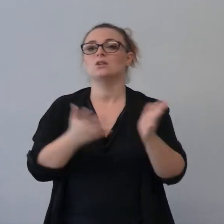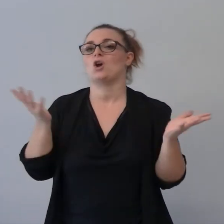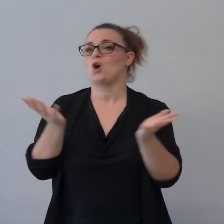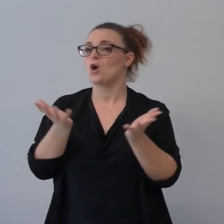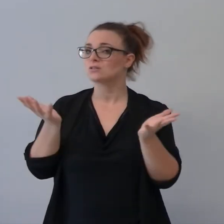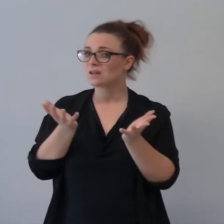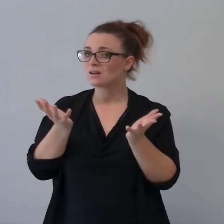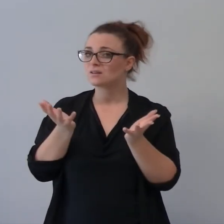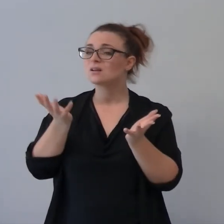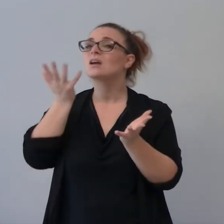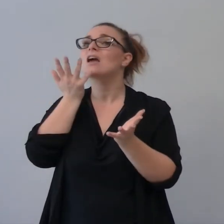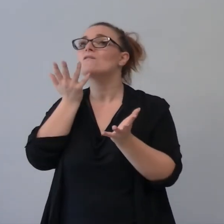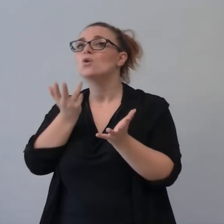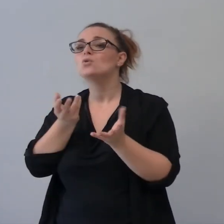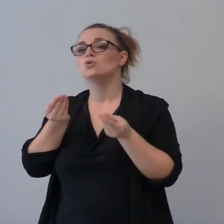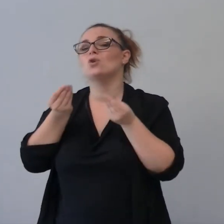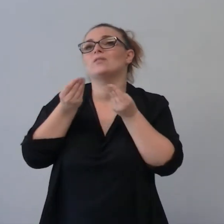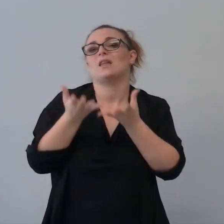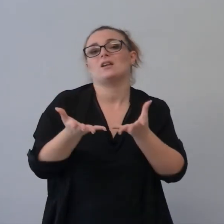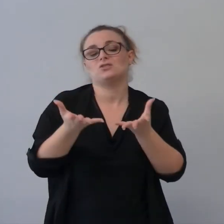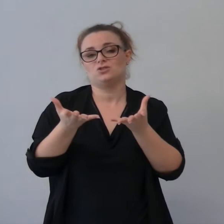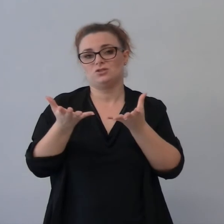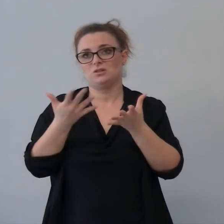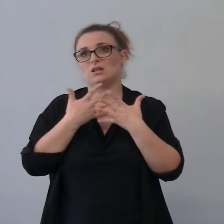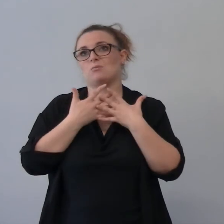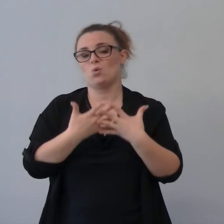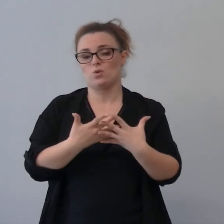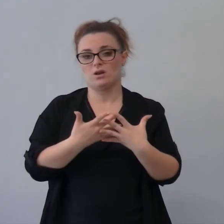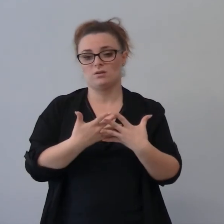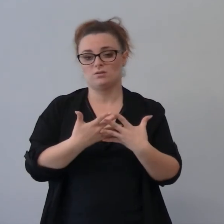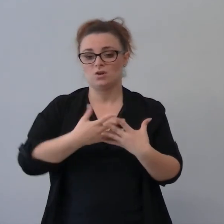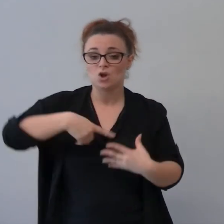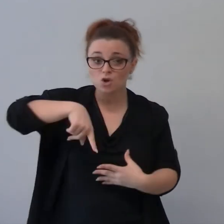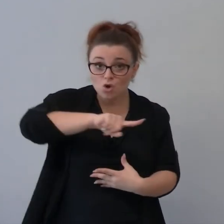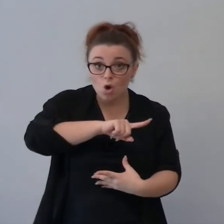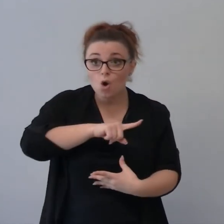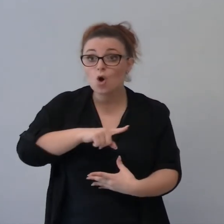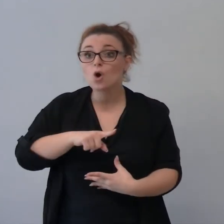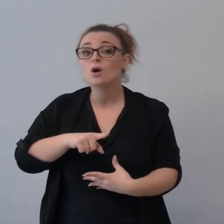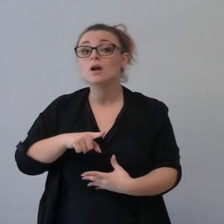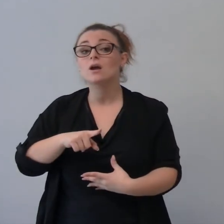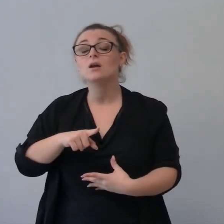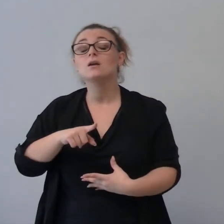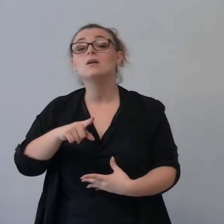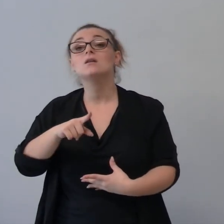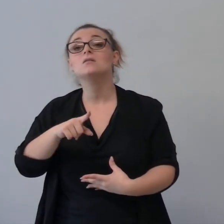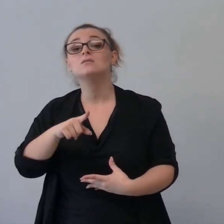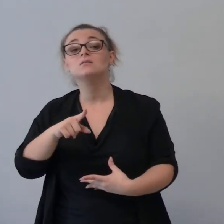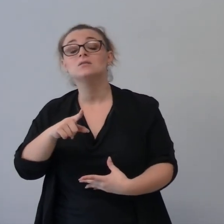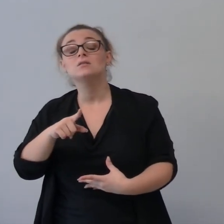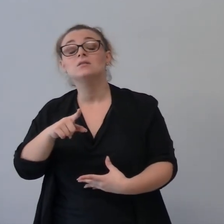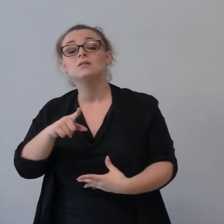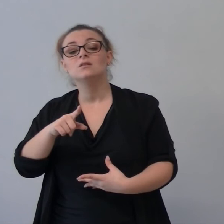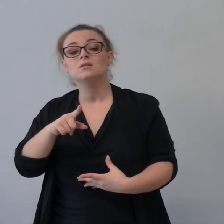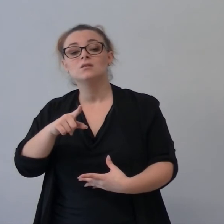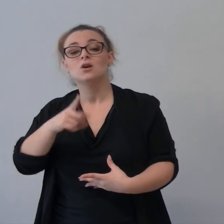Tante volte non ci meritiamo di essere amati da Te, ma Tu ci ami. Proprio come un genitore corregge